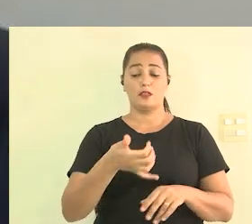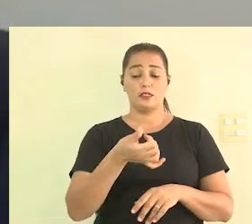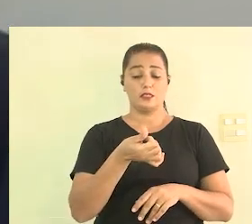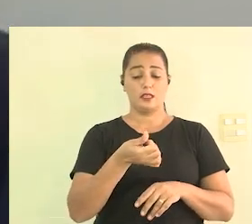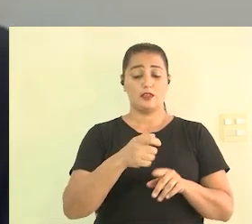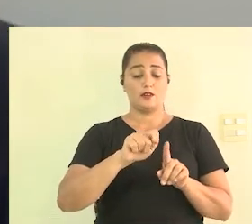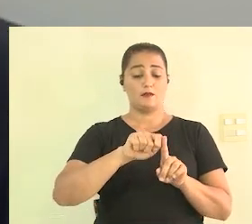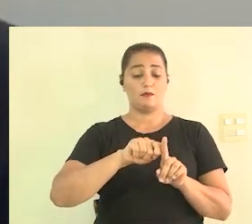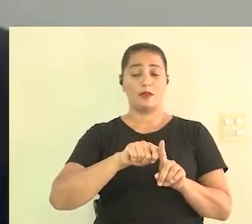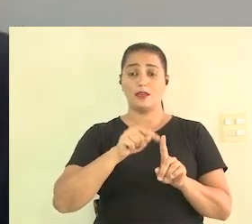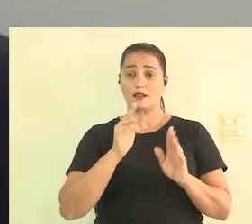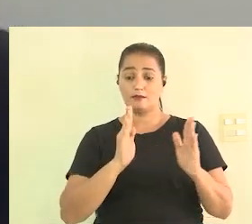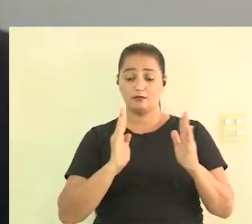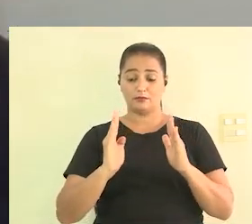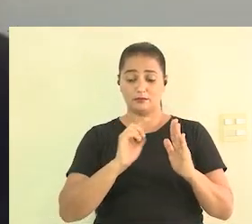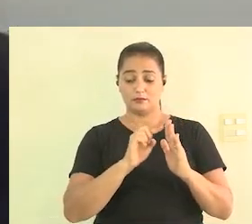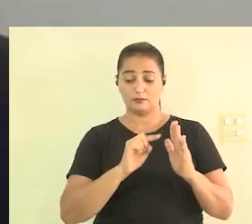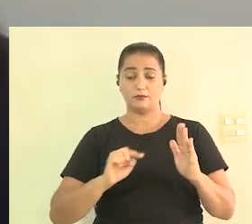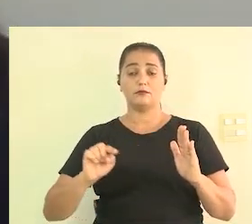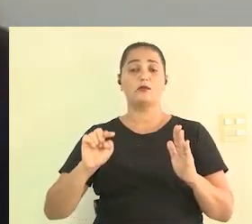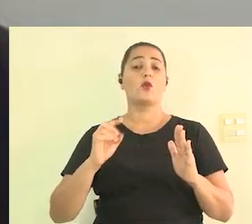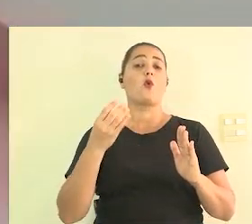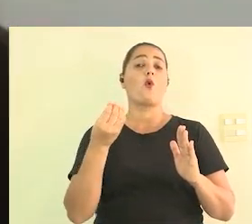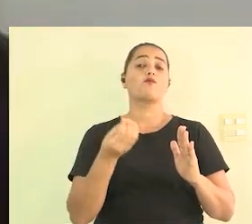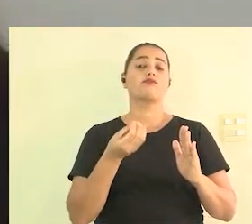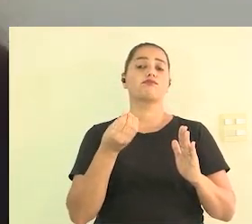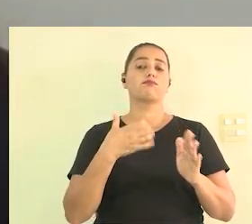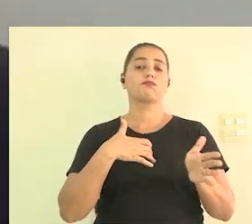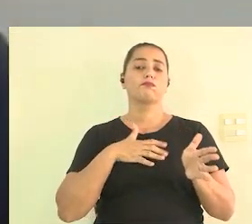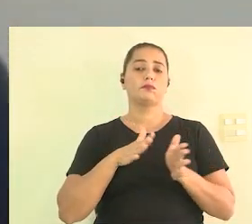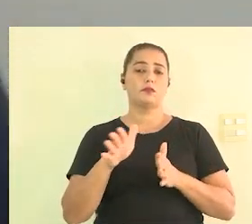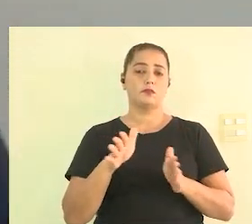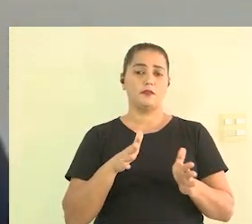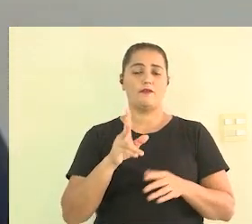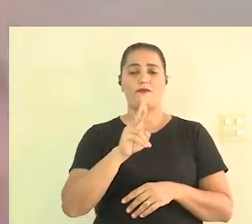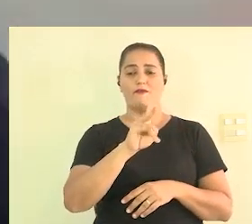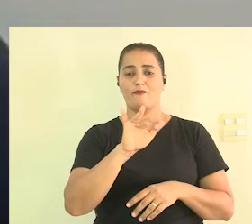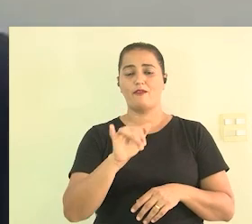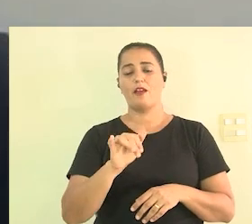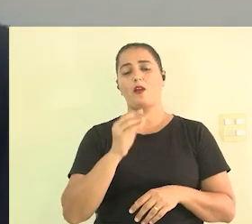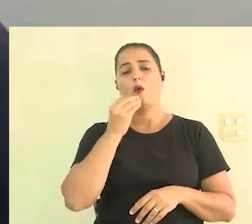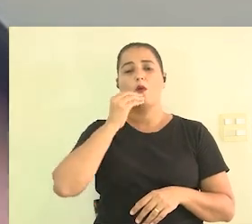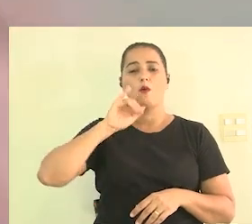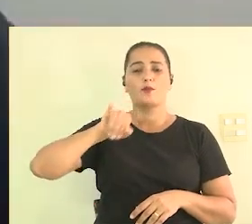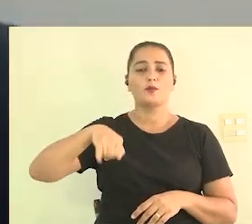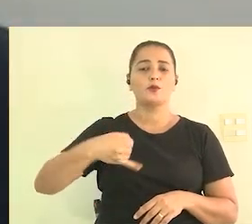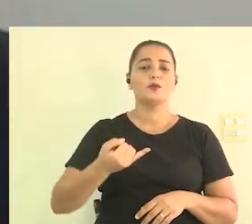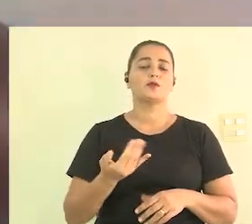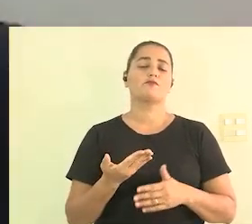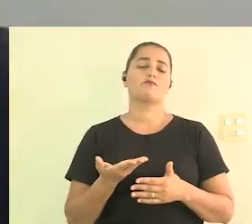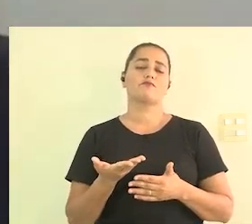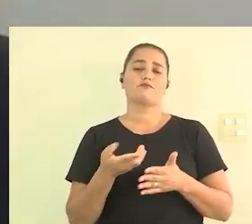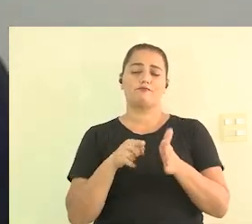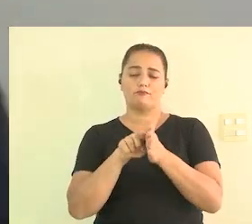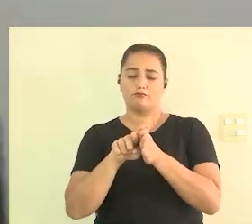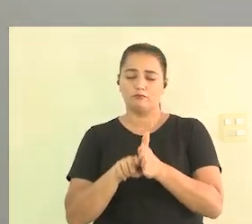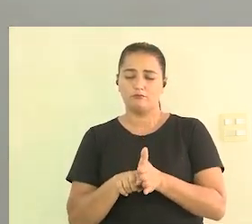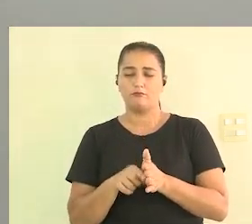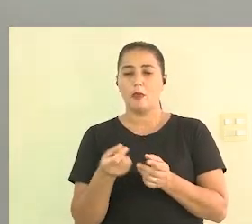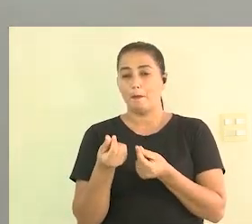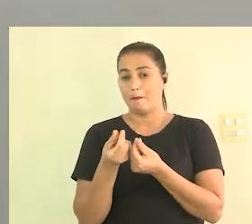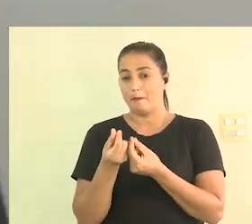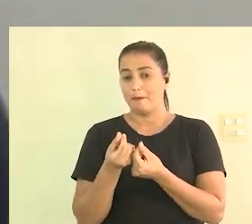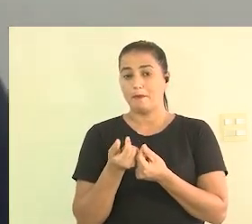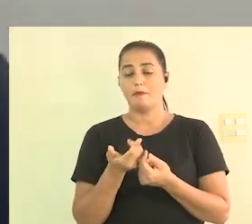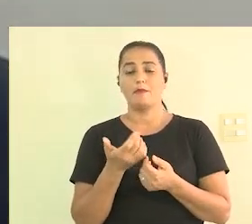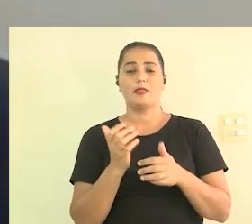a acessibilidade porque aí você vai ter oportunidade de pesquisa de preço pesquisa de empresas que tenham interesse em fazer esse trabalho eu